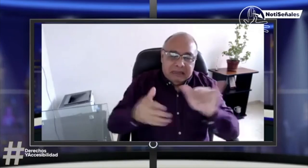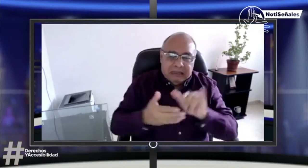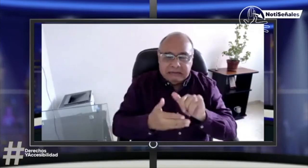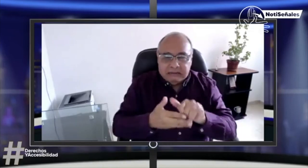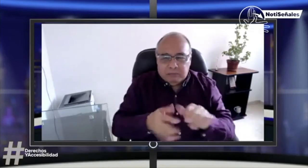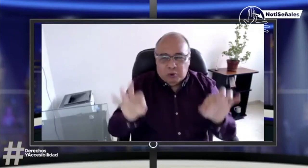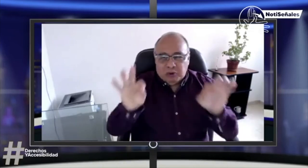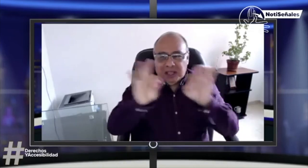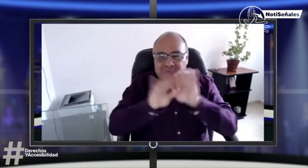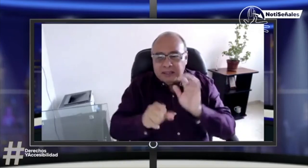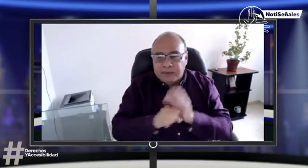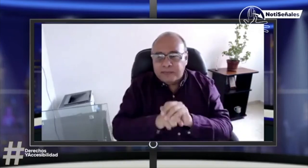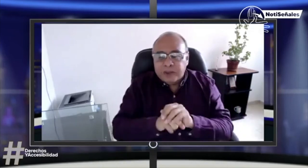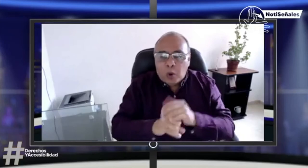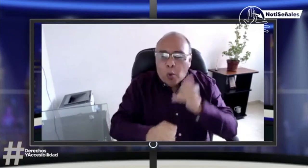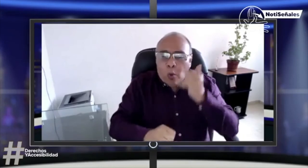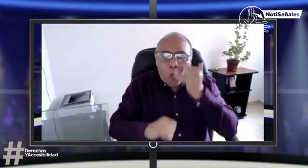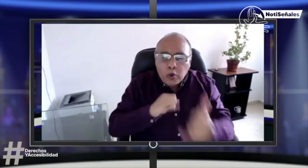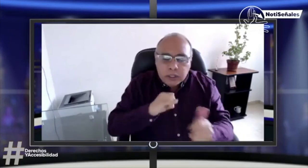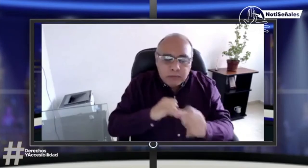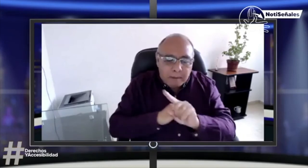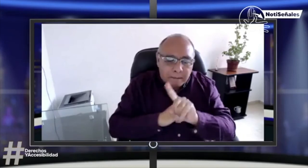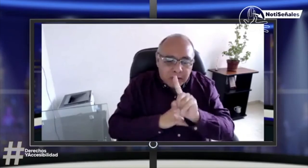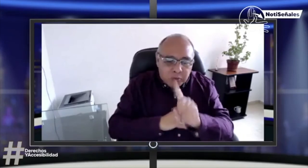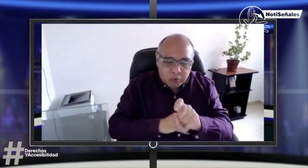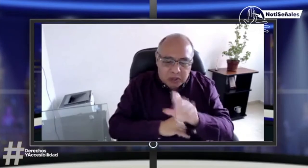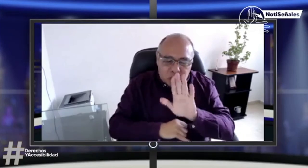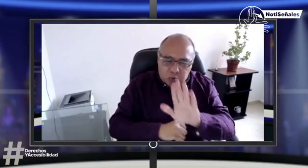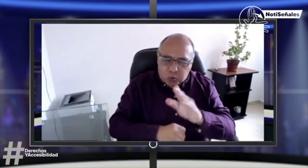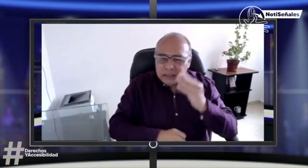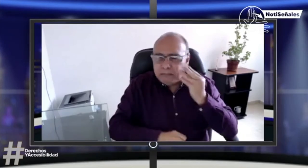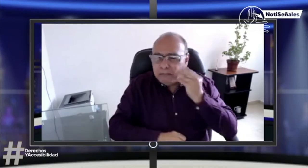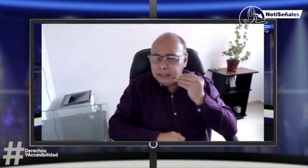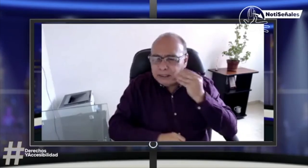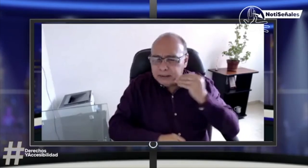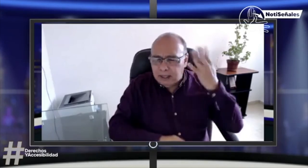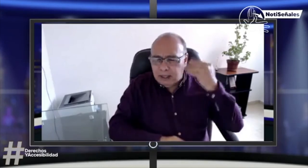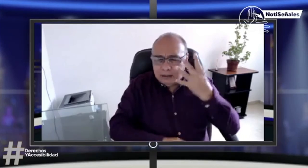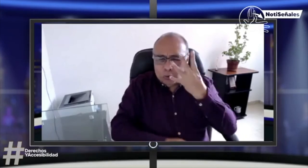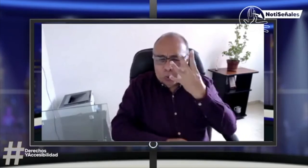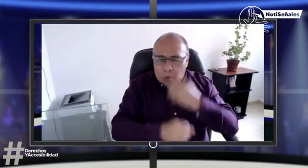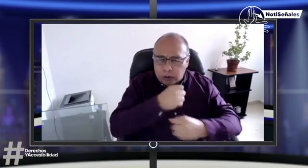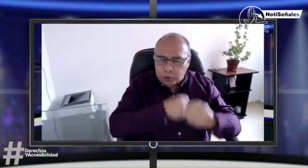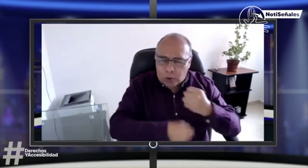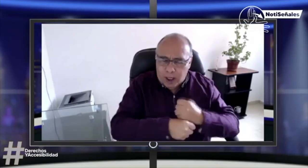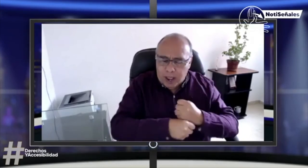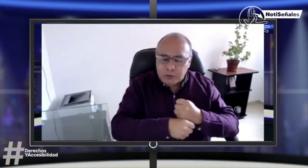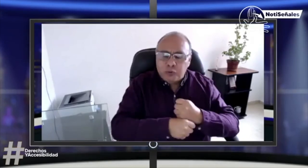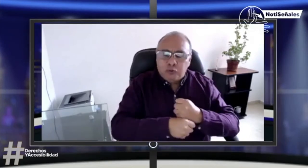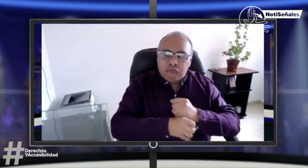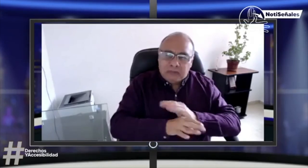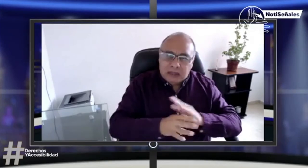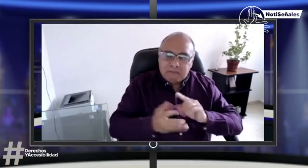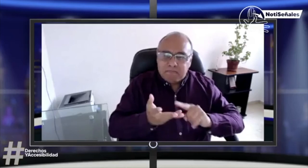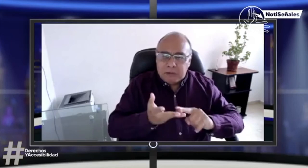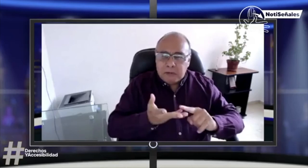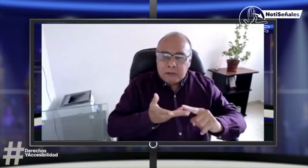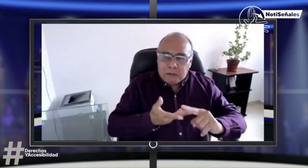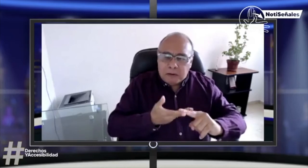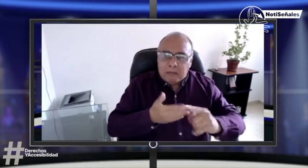este documento y lo va a publicar para que ustedes lo tengan en cuenta como una información importante. De acuerdo a tu experiencia